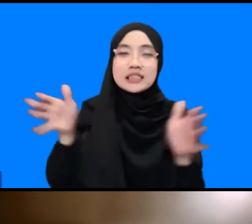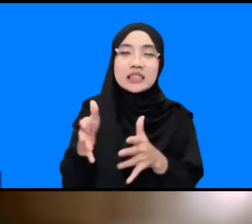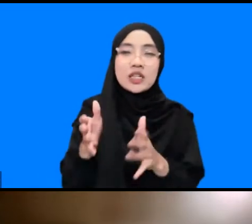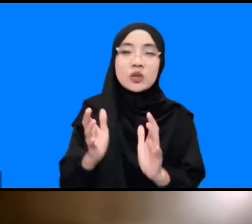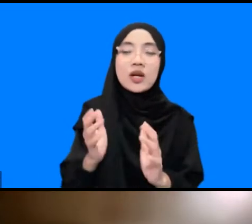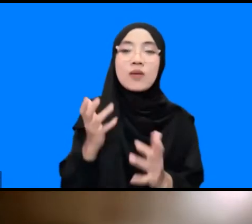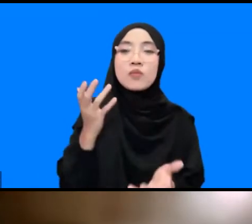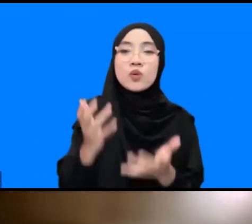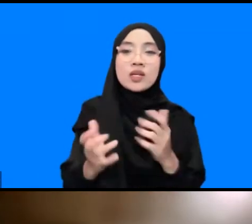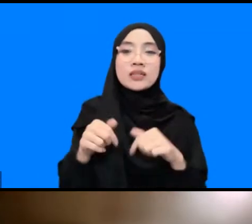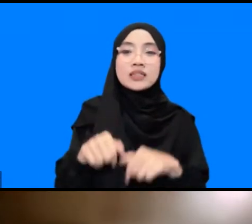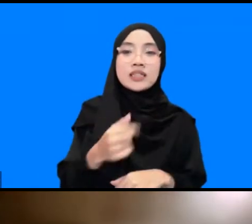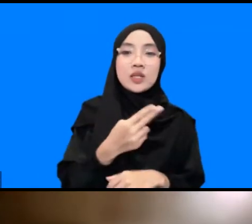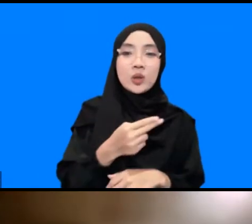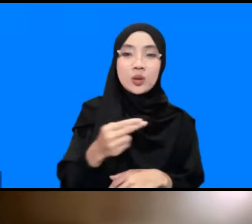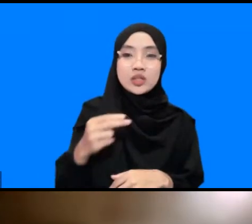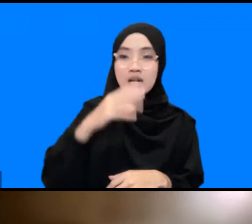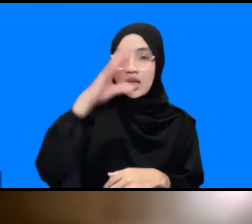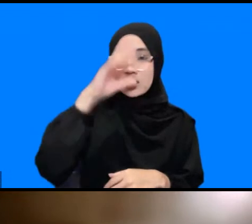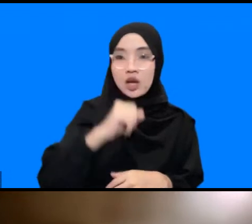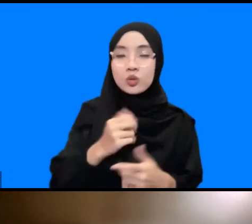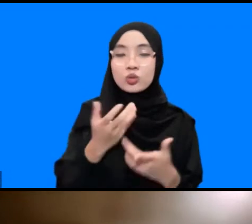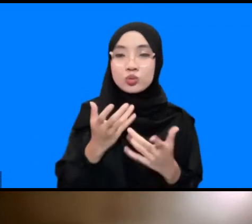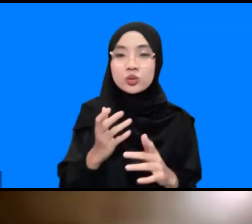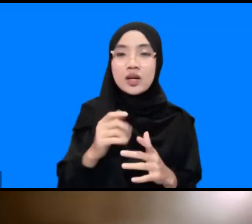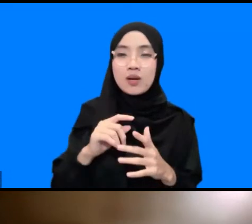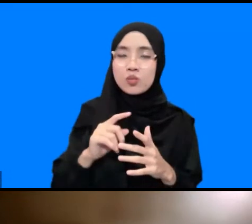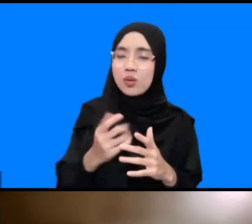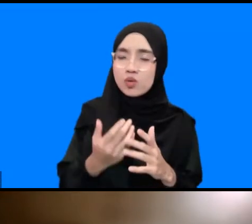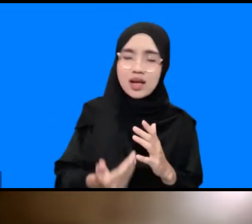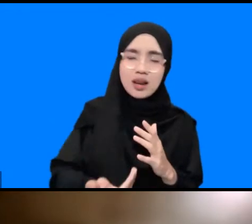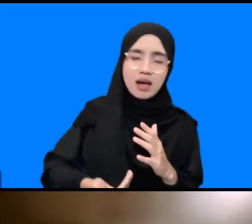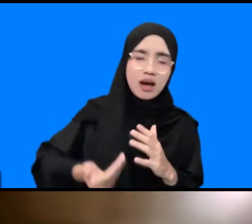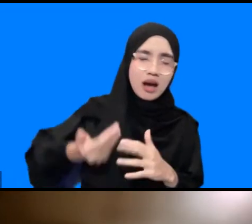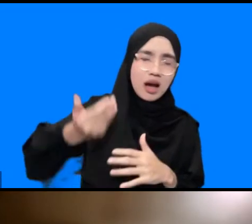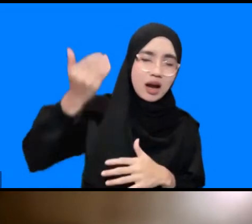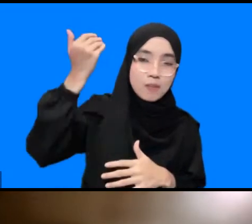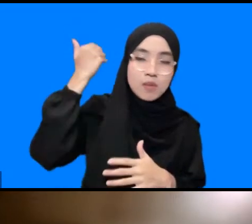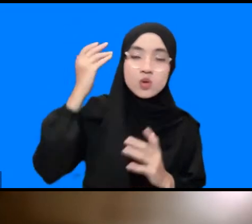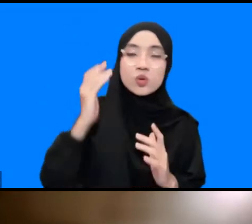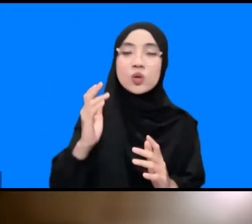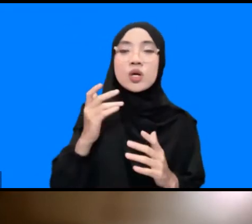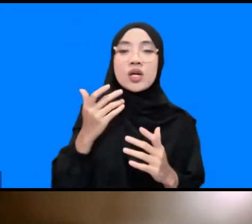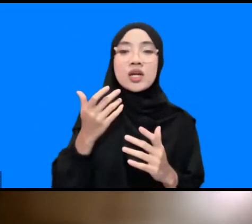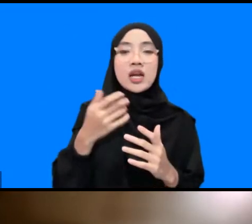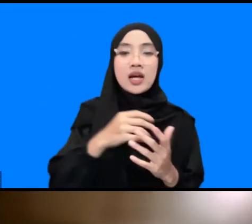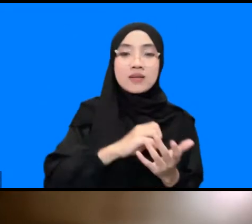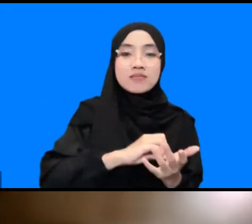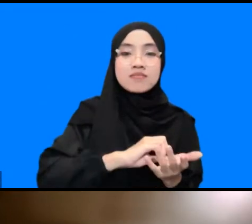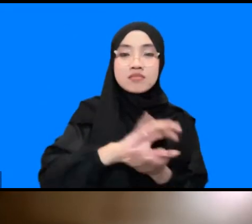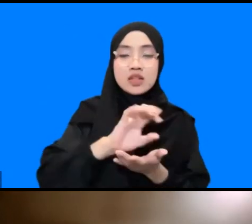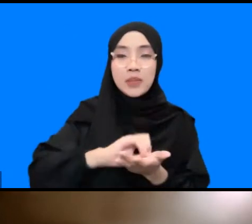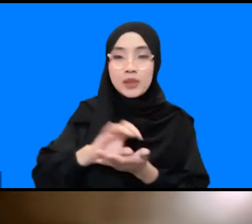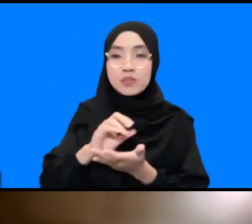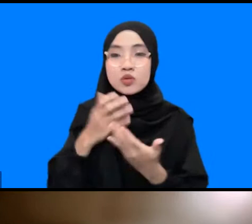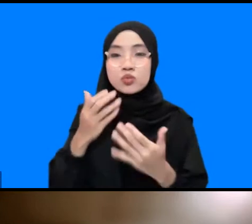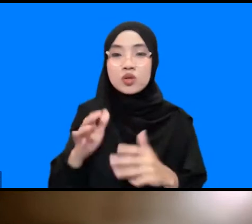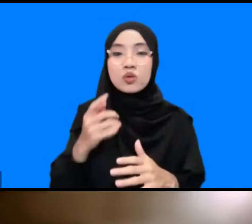Indonesia mengetahui sejak lama juga dan sudah ada paper-paper yang diterbitkan misalnya oleh